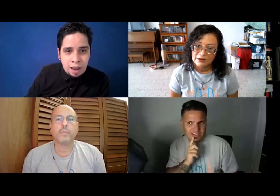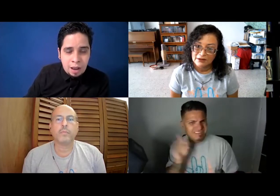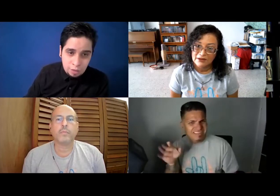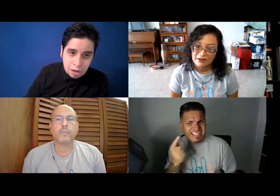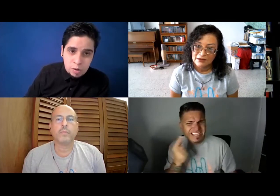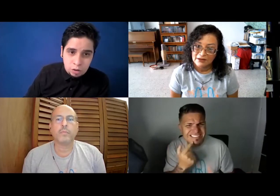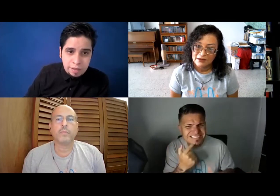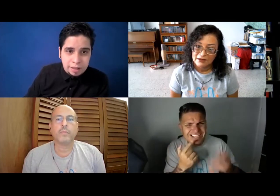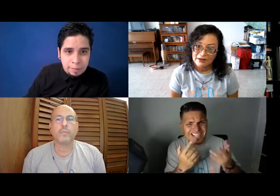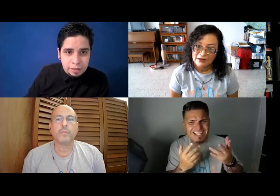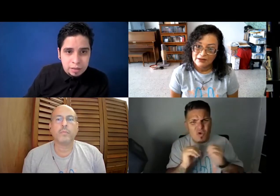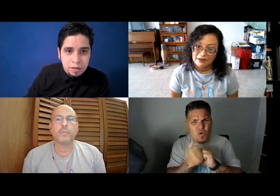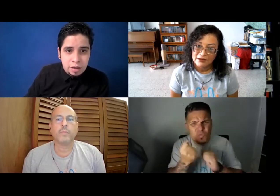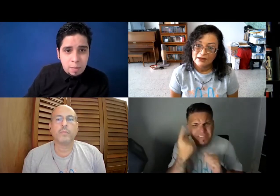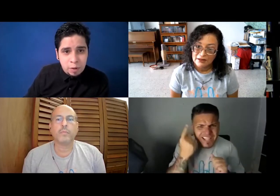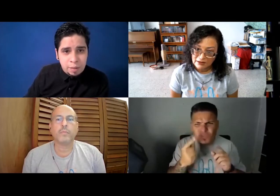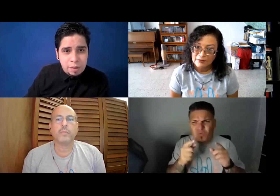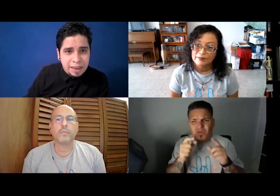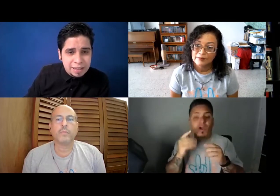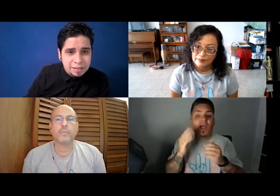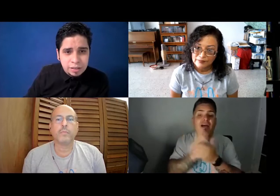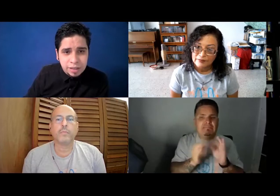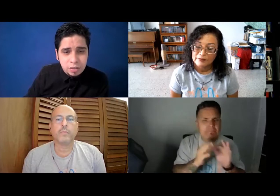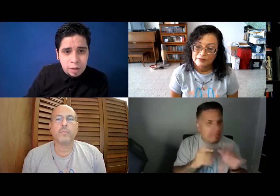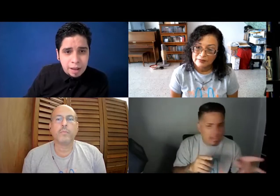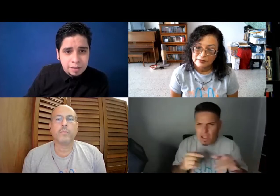a ayudar a la comunidad suelta directamente. Ellos me preguntaban, ¿qué dicen? ¿Entiendo? ¿Qué pasa?